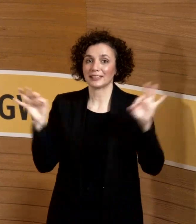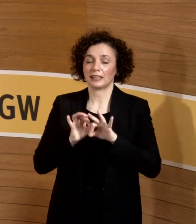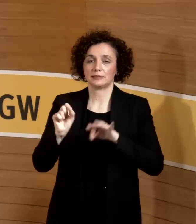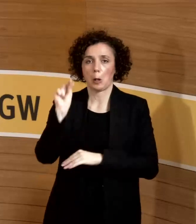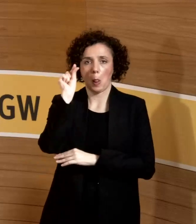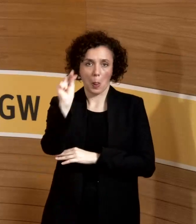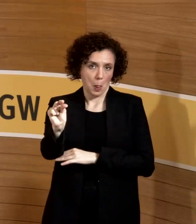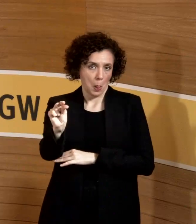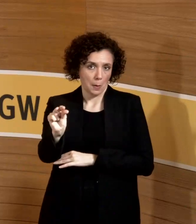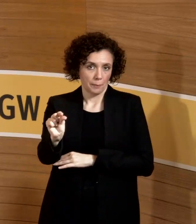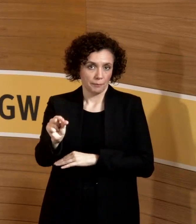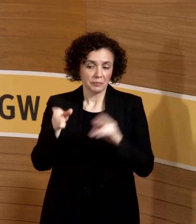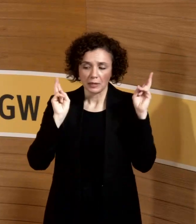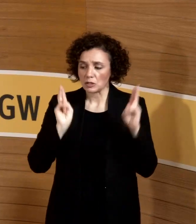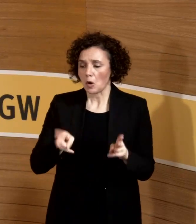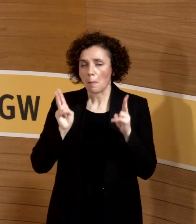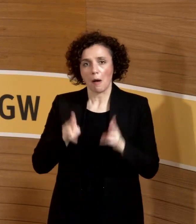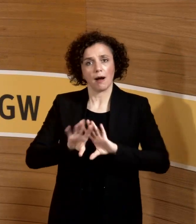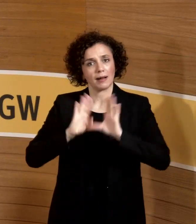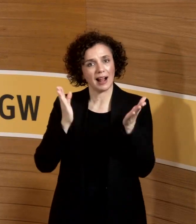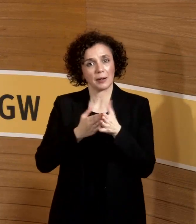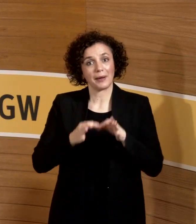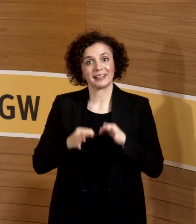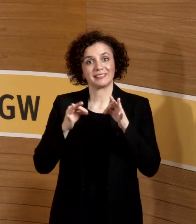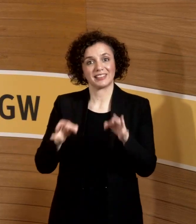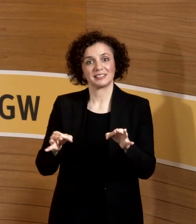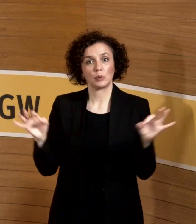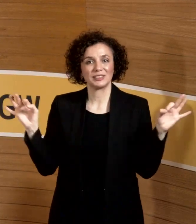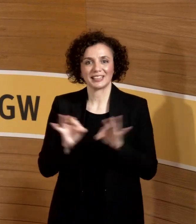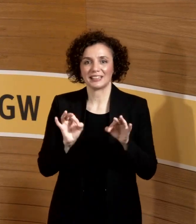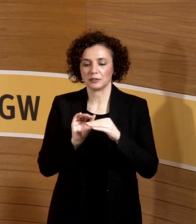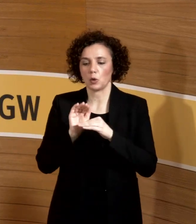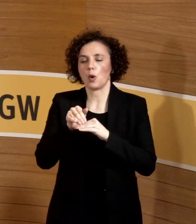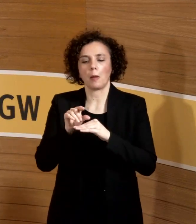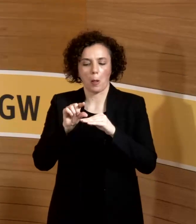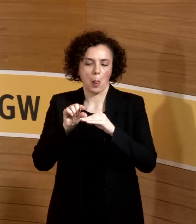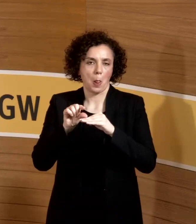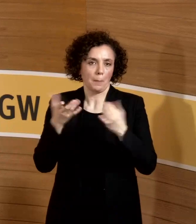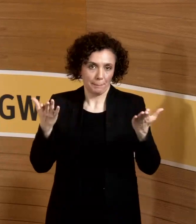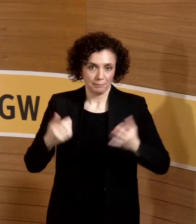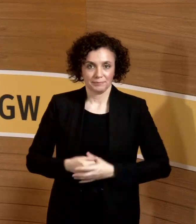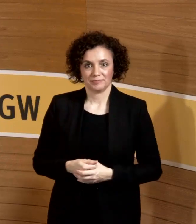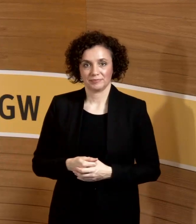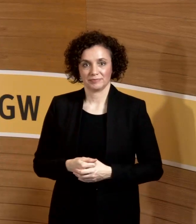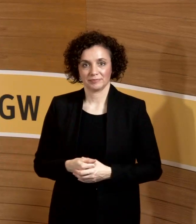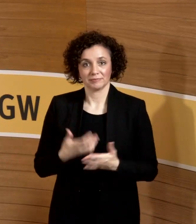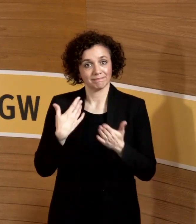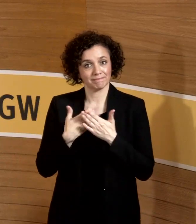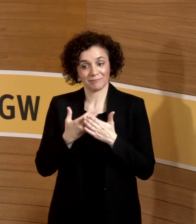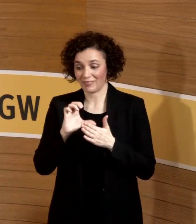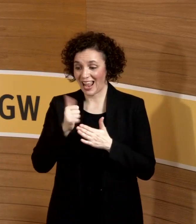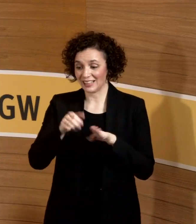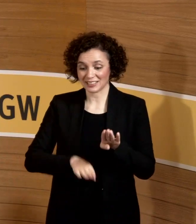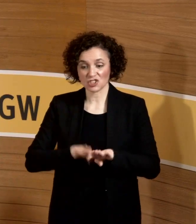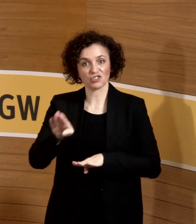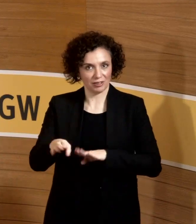erheblich über das allgemeine Infektionsrisiko in der Bevölkerung hinausgeht. Das ist sozusagen der erste vorbereitende Schritt, wenn ich